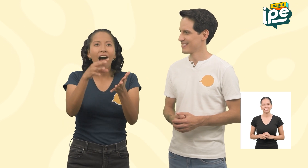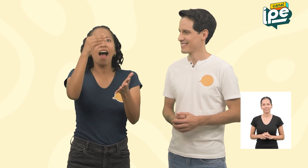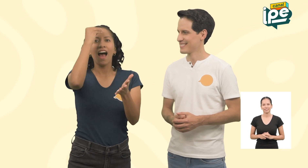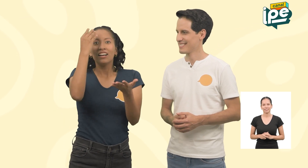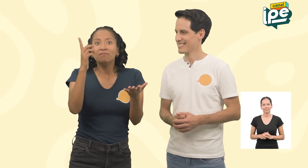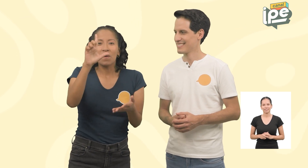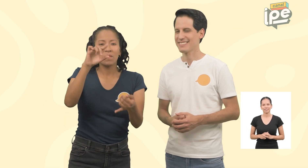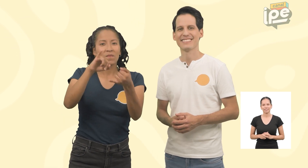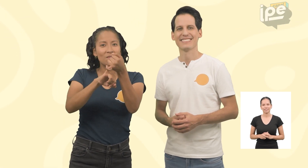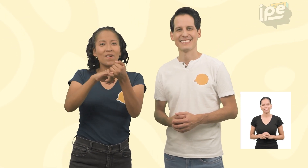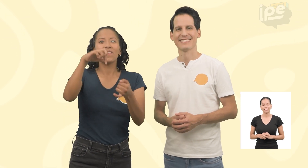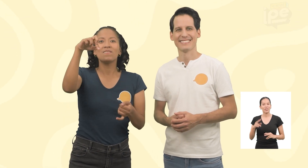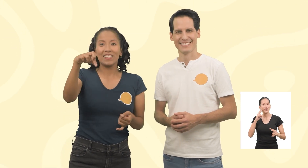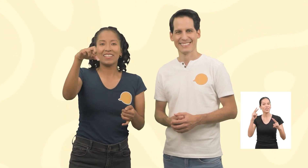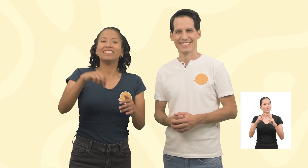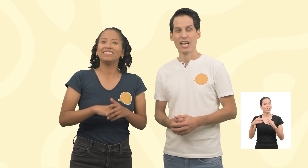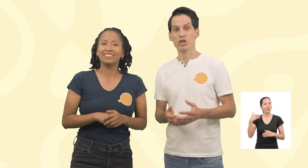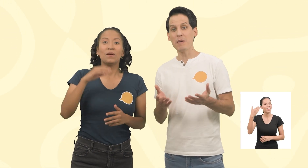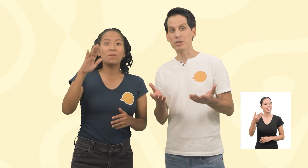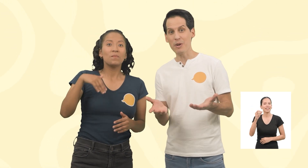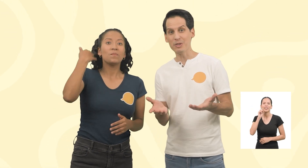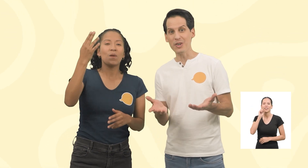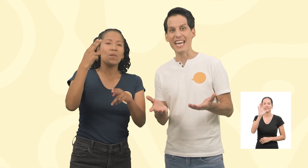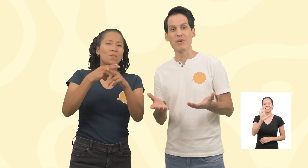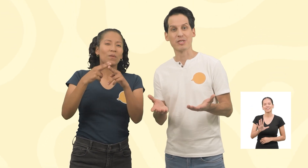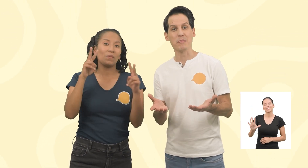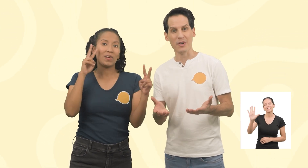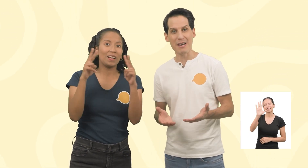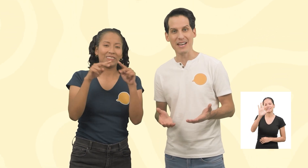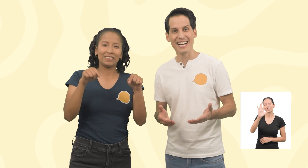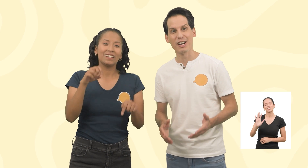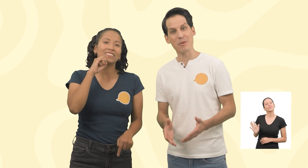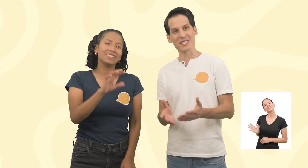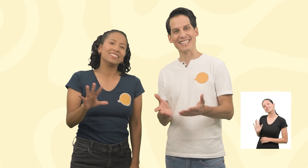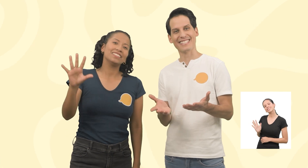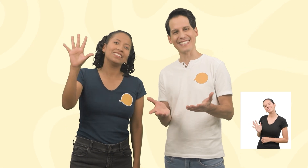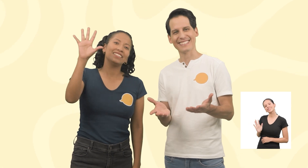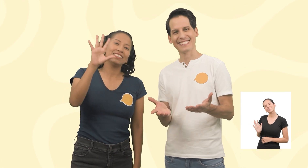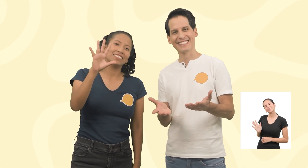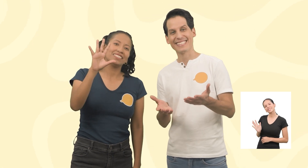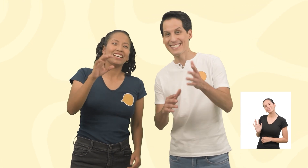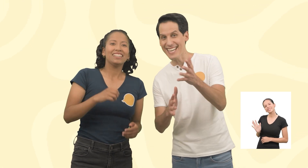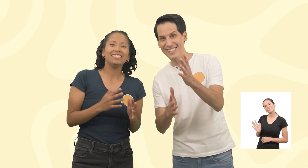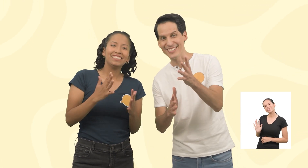a aprender LSP Nos vemos pronto de nuevo en nuestro programa ¿Cómo se dice? ¡Chao!